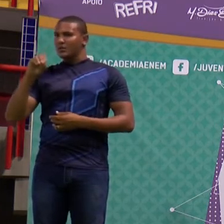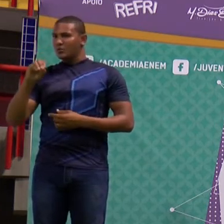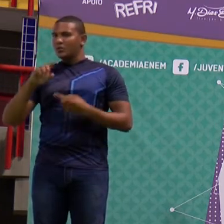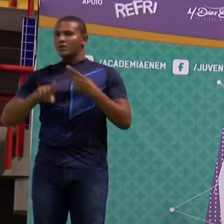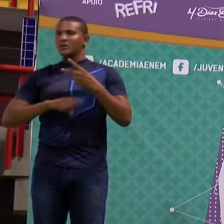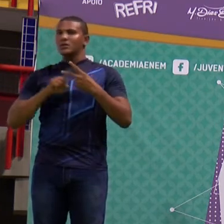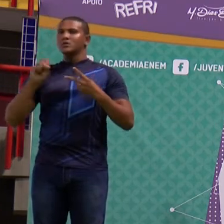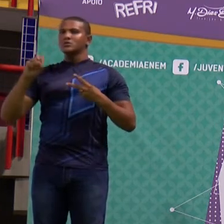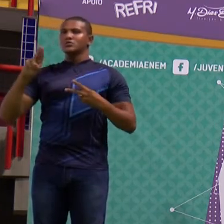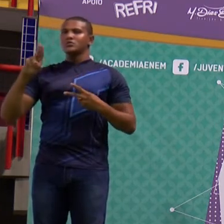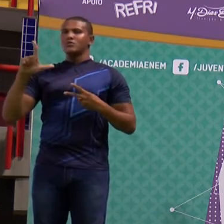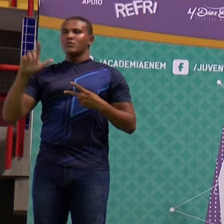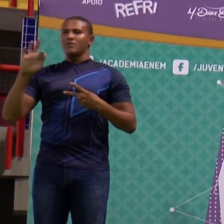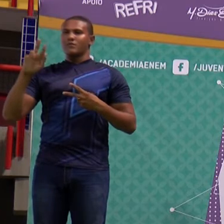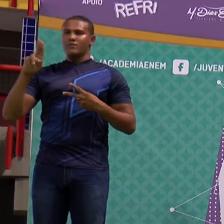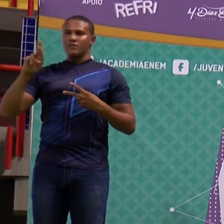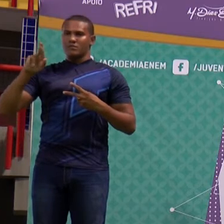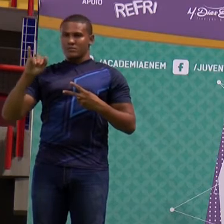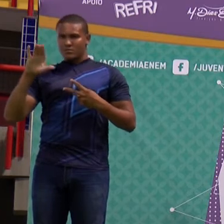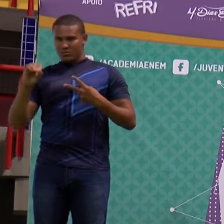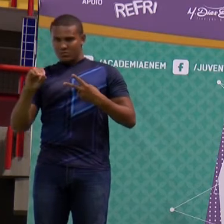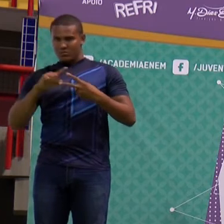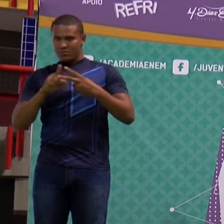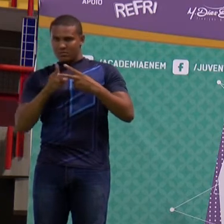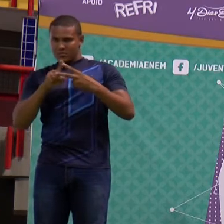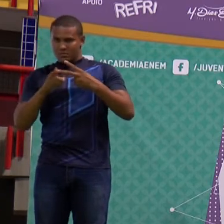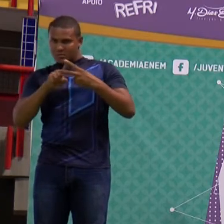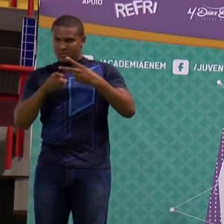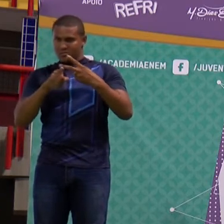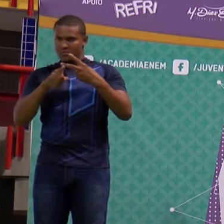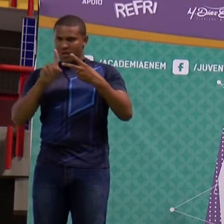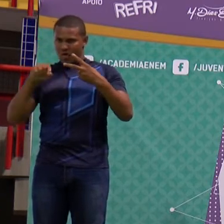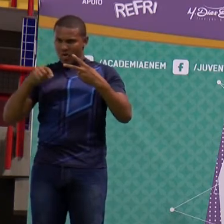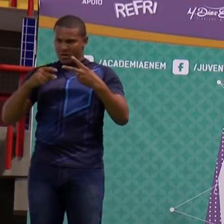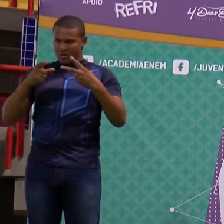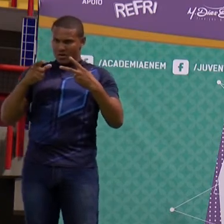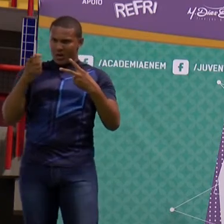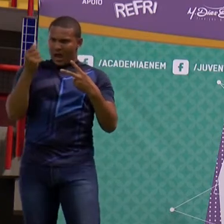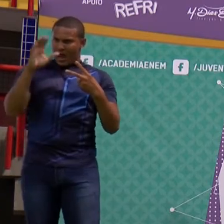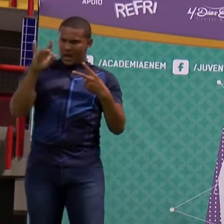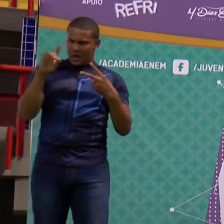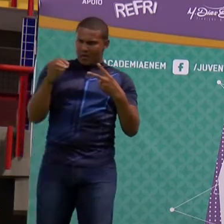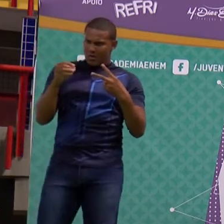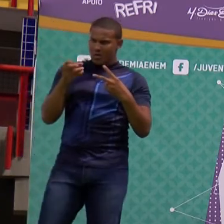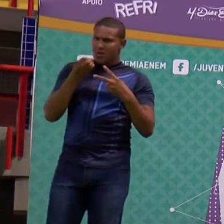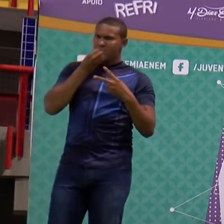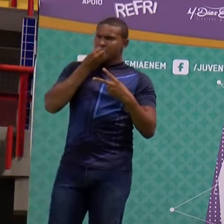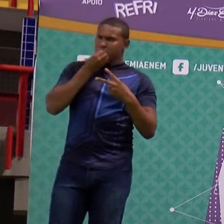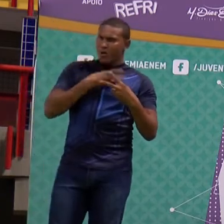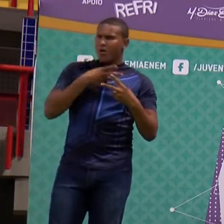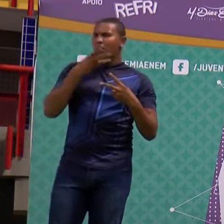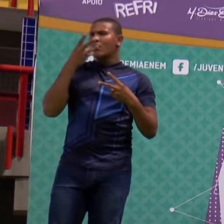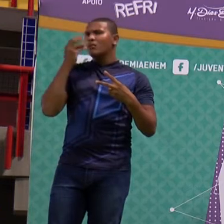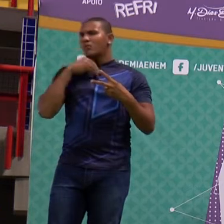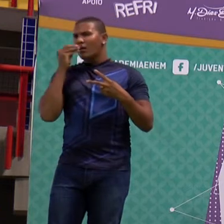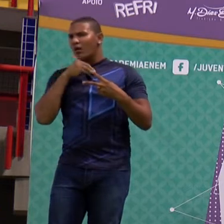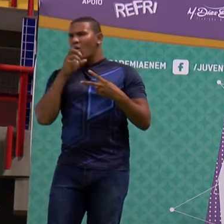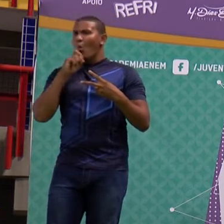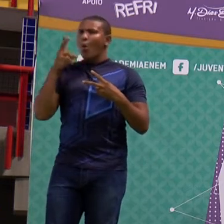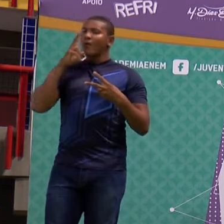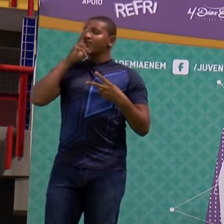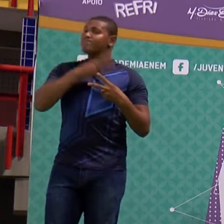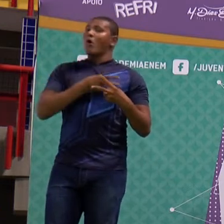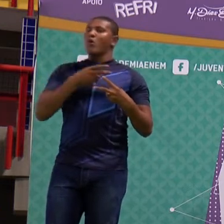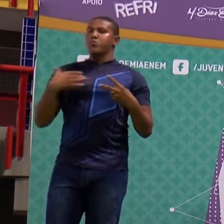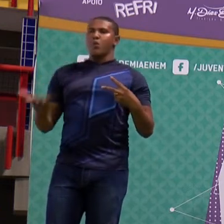ácido sulfúrico. Esses ácidos nítrico e sulfúrico são ácidos moderados, fracos ou fortes? O que é que